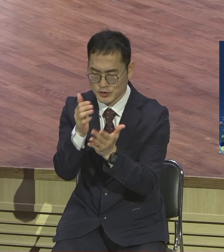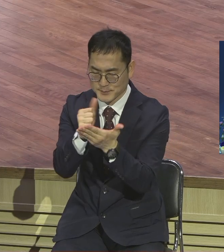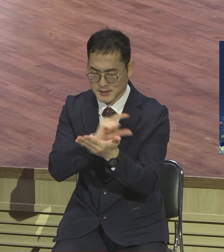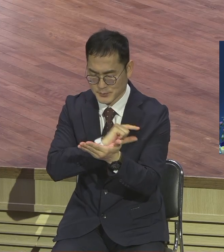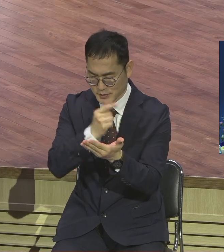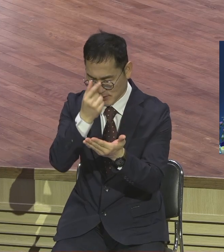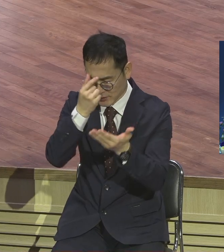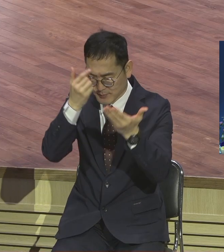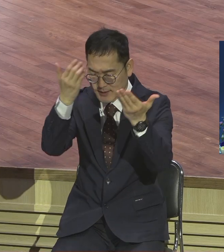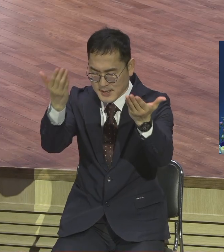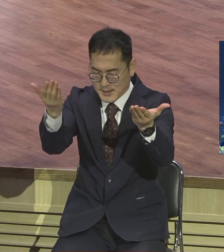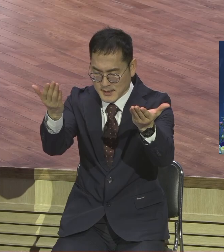아멘